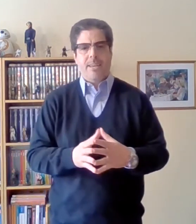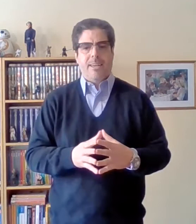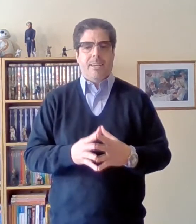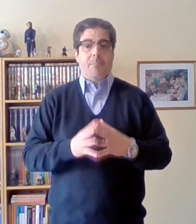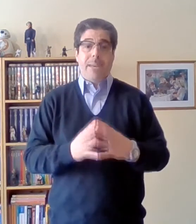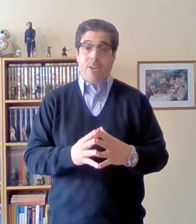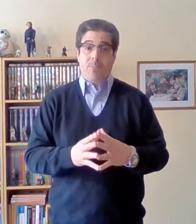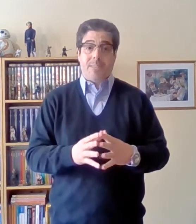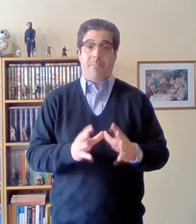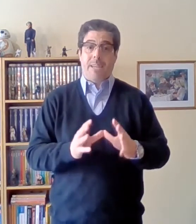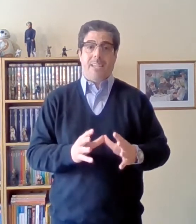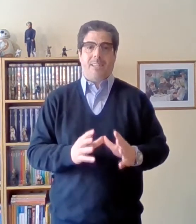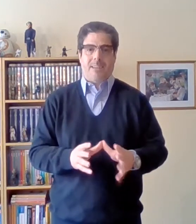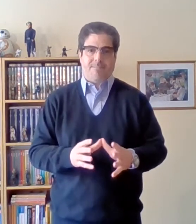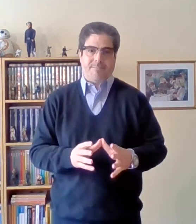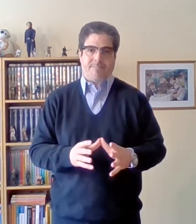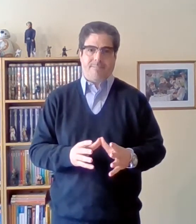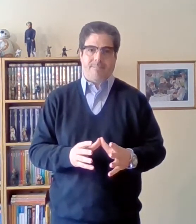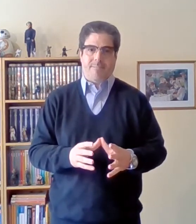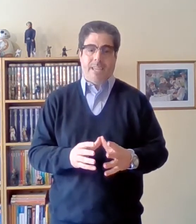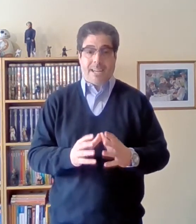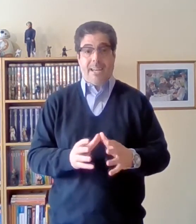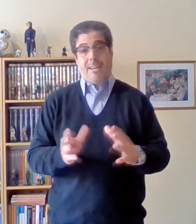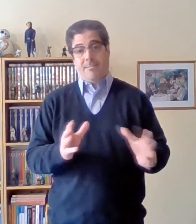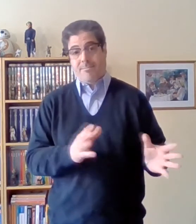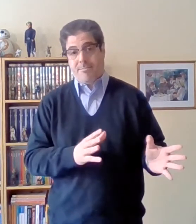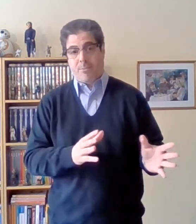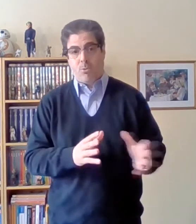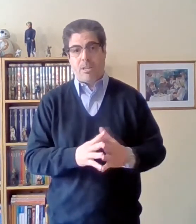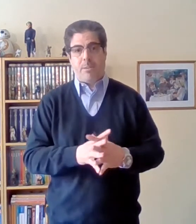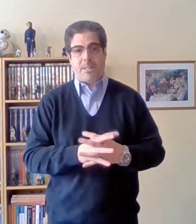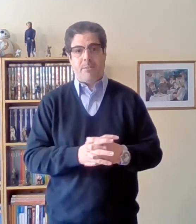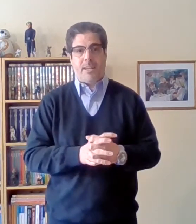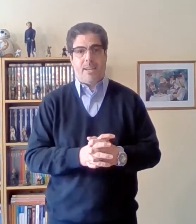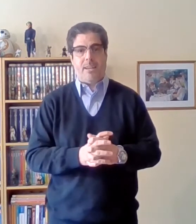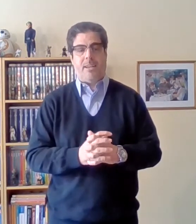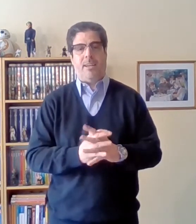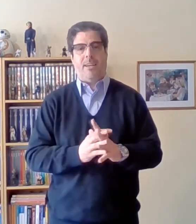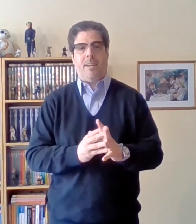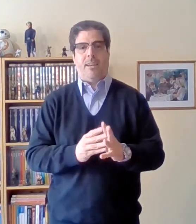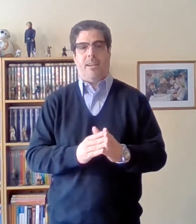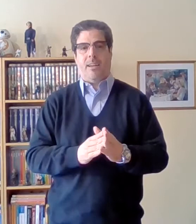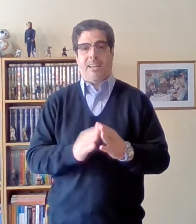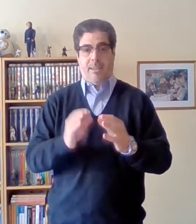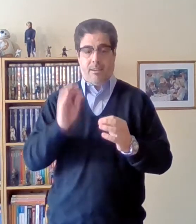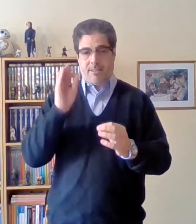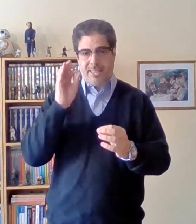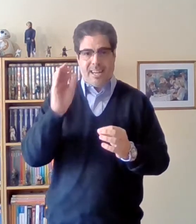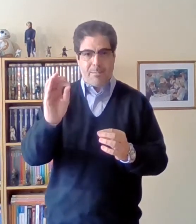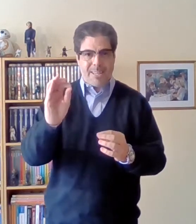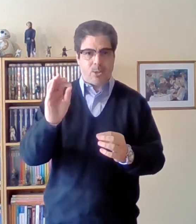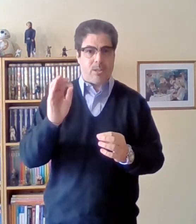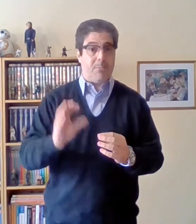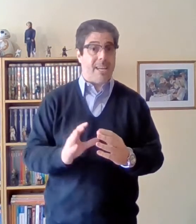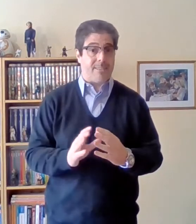pero también está y acá justamente viene el señalamiento de Marx